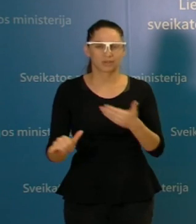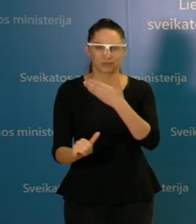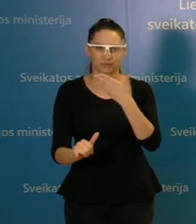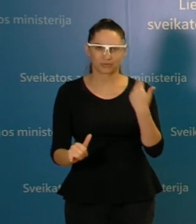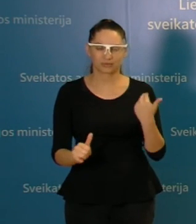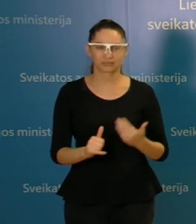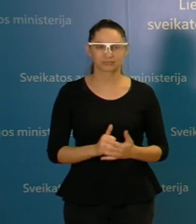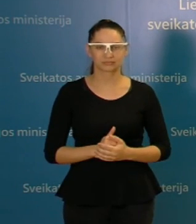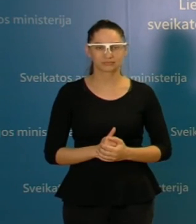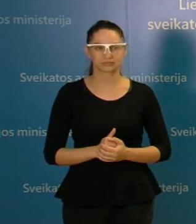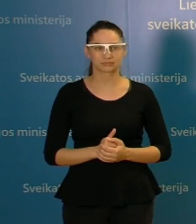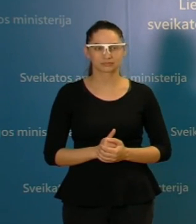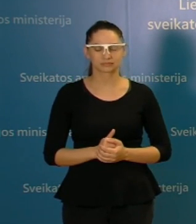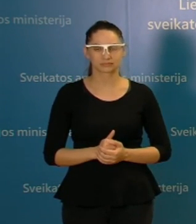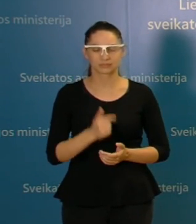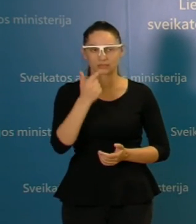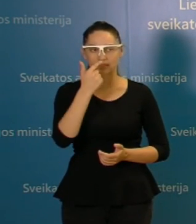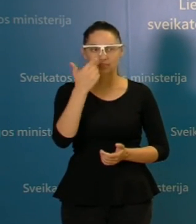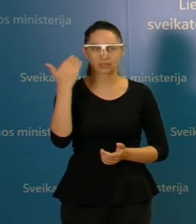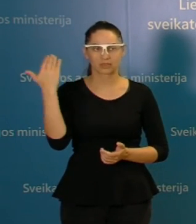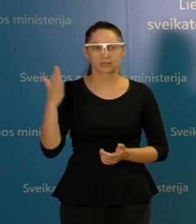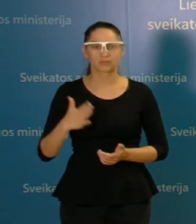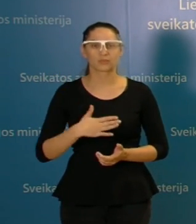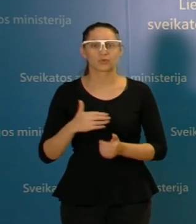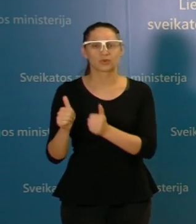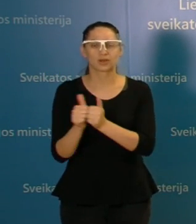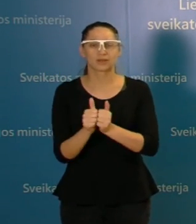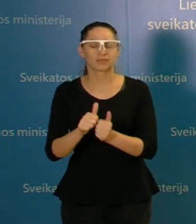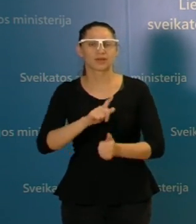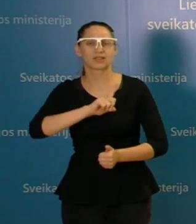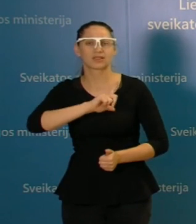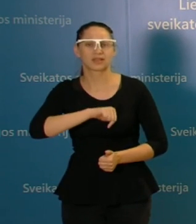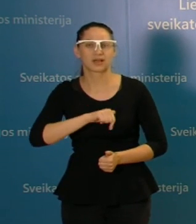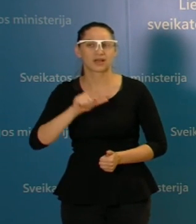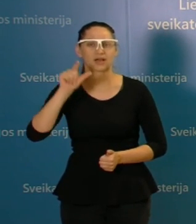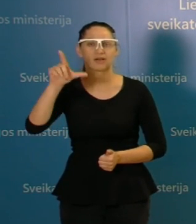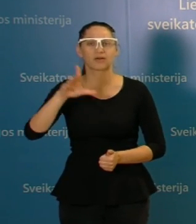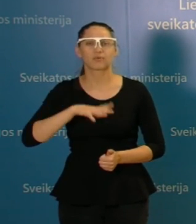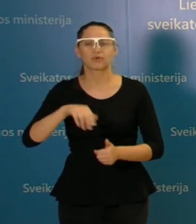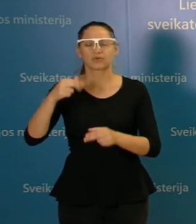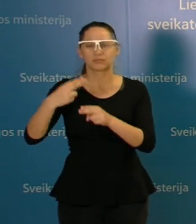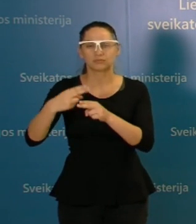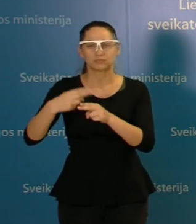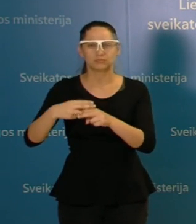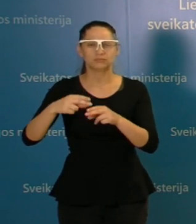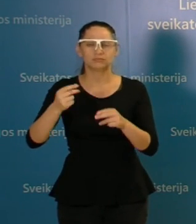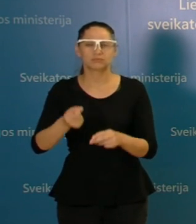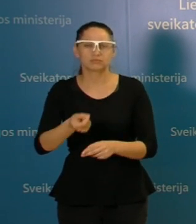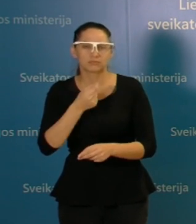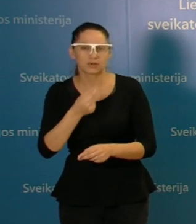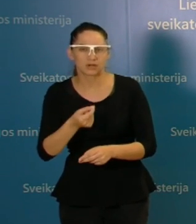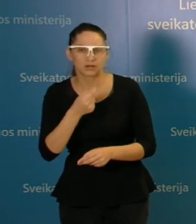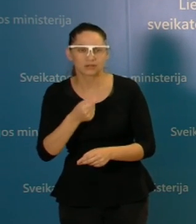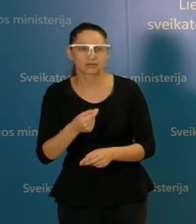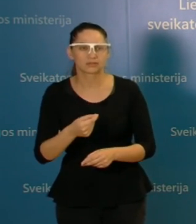priminti, kad ne taip senai buvo mūsų kaimininė Latvija su labai mažai skaičiais. Ir jūs turbūt prisimenat